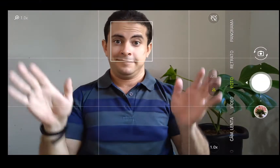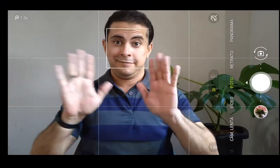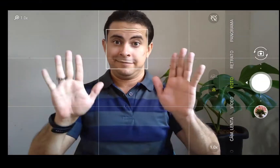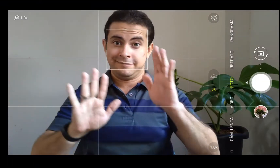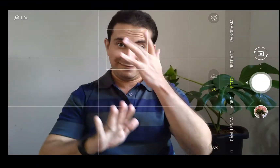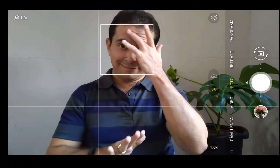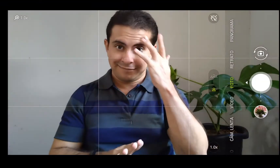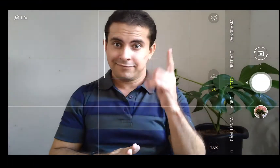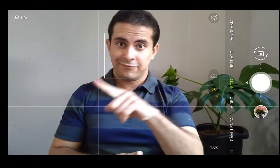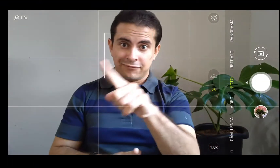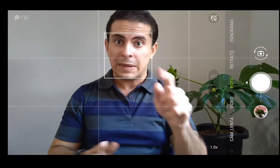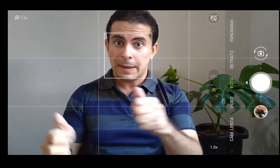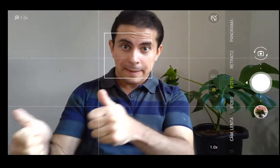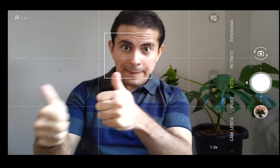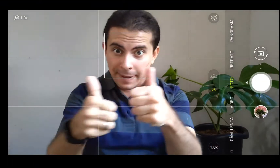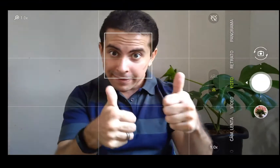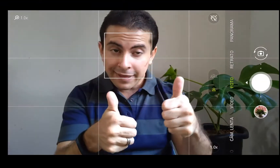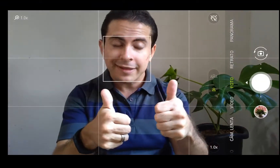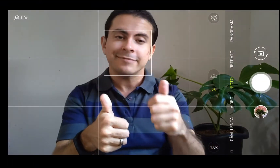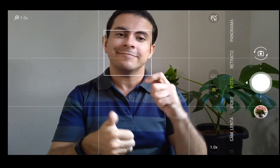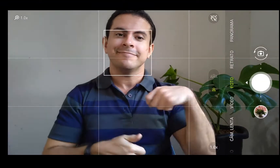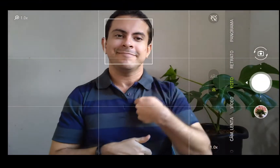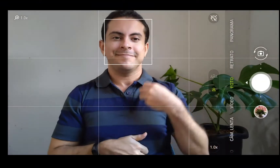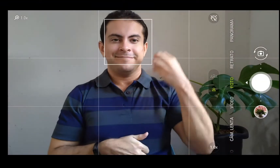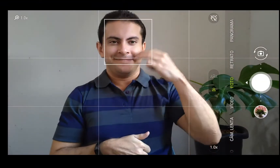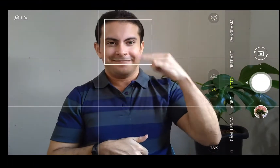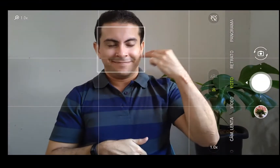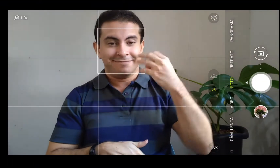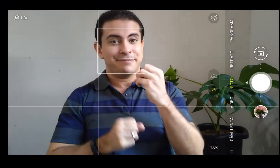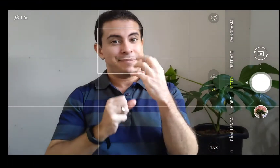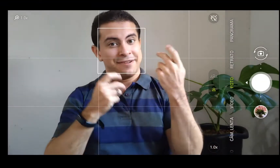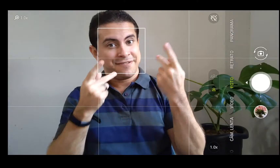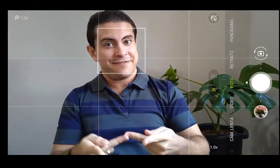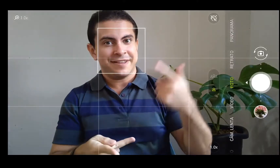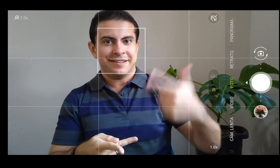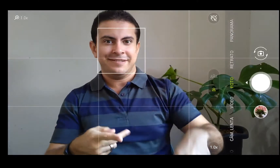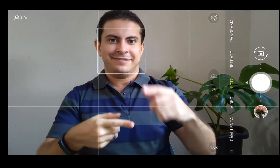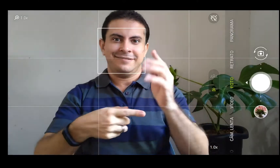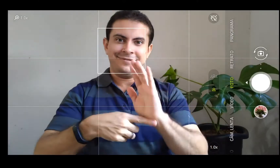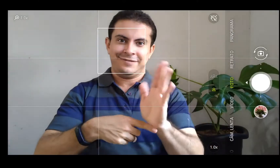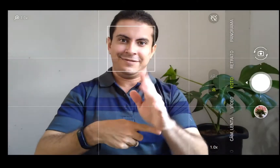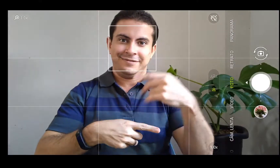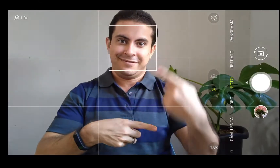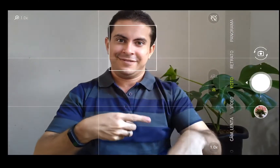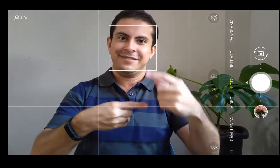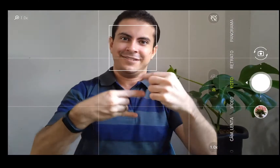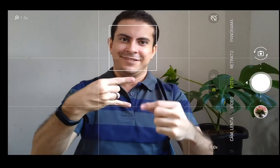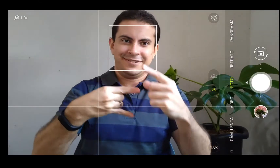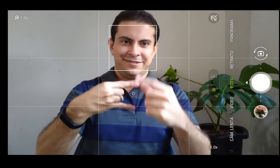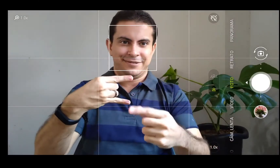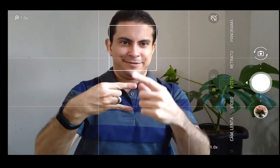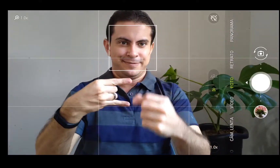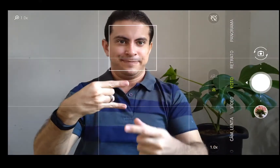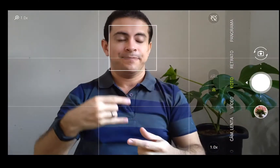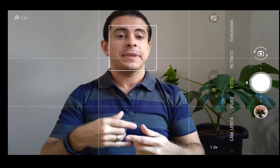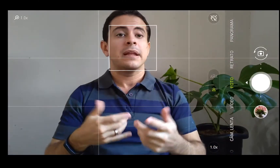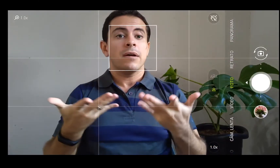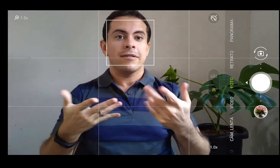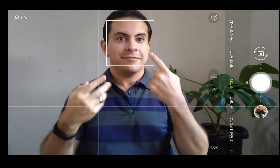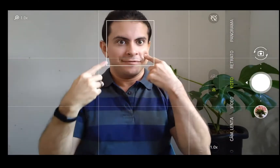E aí pessoas, tudo bem com vocês? Eu sou o Marcos Valentim, sejam bem-vindos a mais um vídeo aqui do canal. E como vocês estão vendo, eu estou